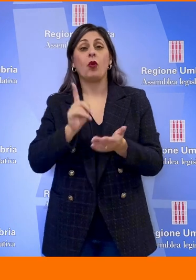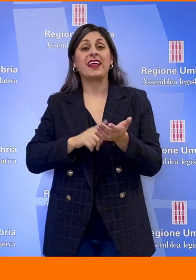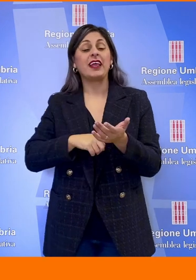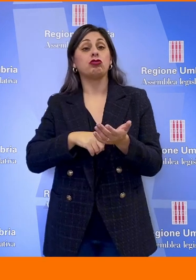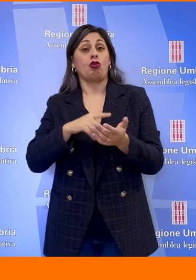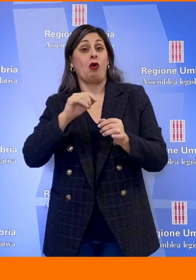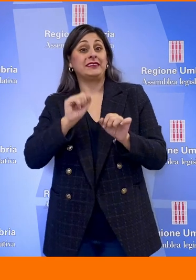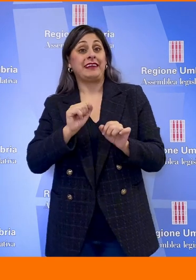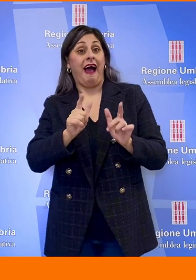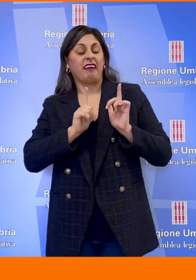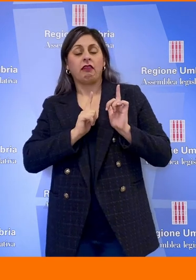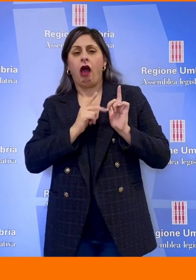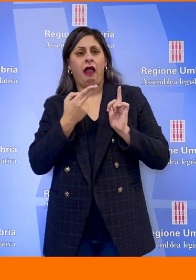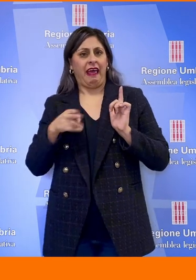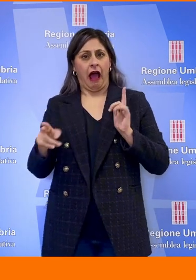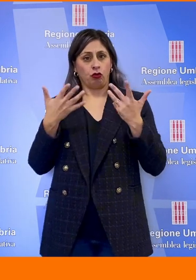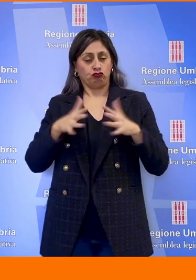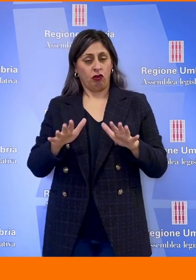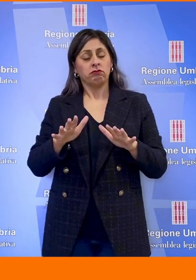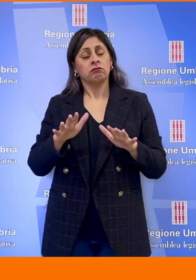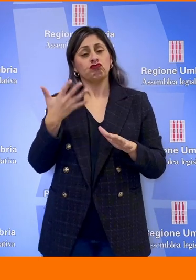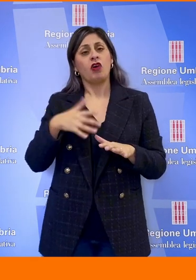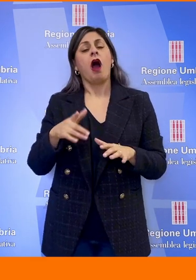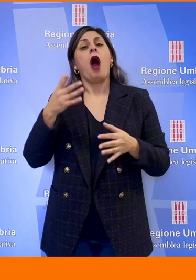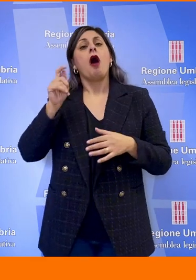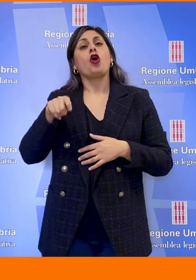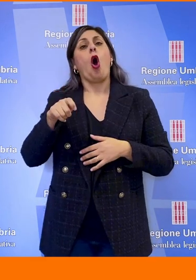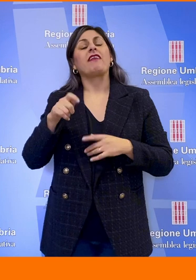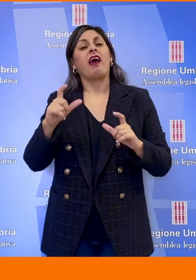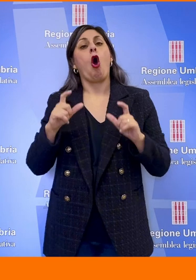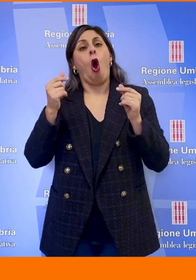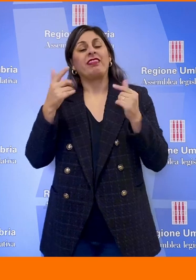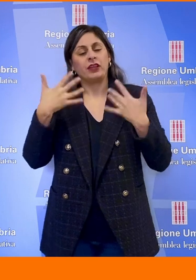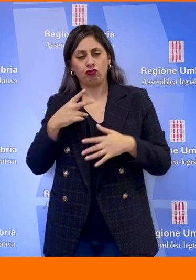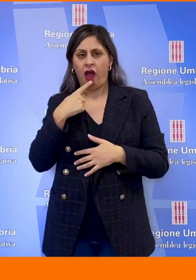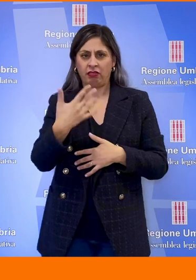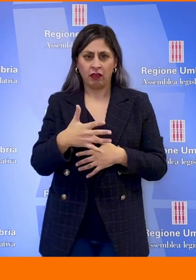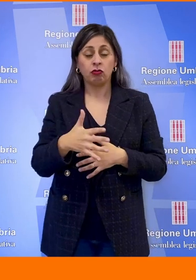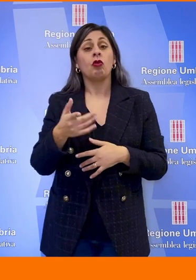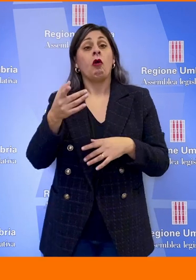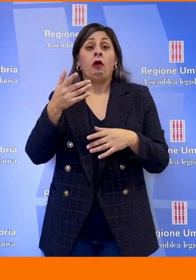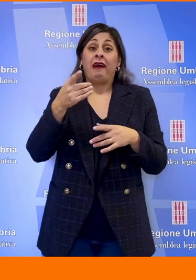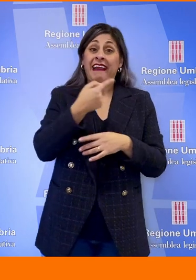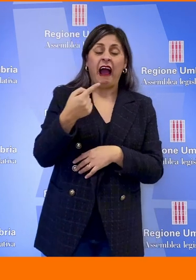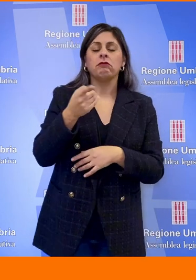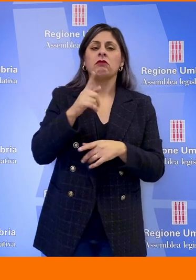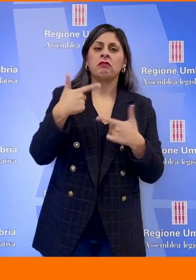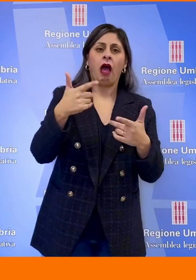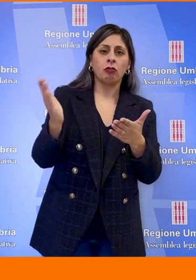stati negati, ce l'ha ricordato anche la Corte dei Conti, sono negati o sono stati comunque indeboliti. Quando parliamo di sanità